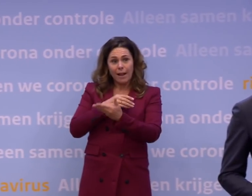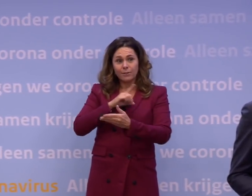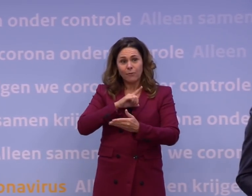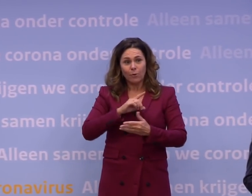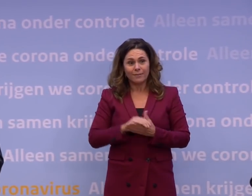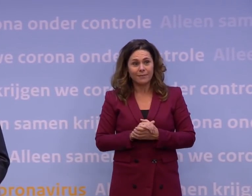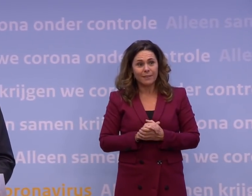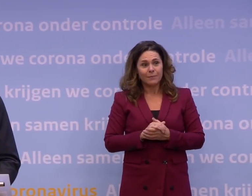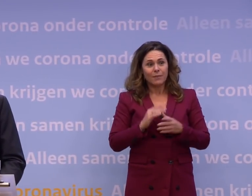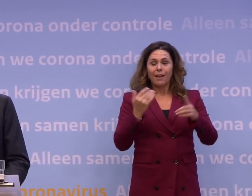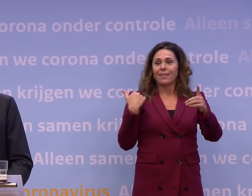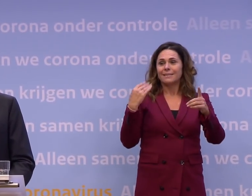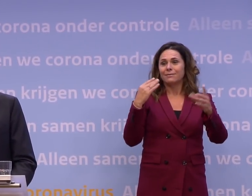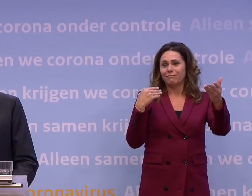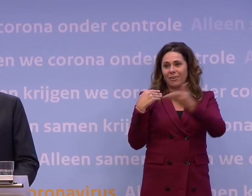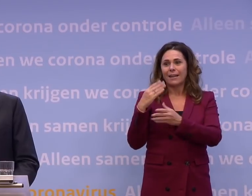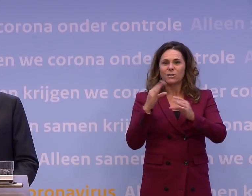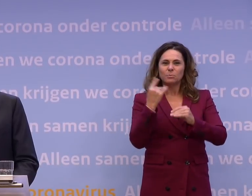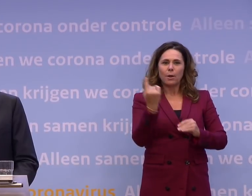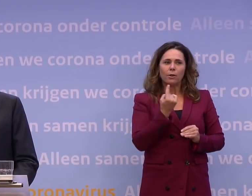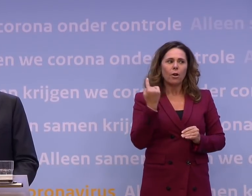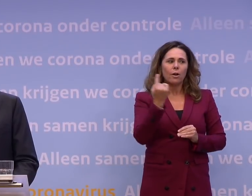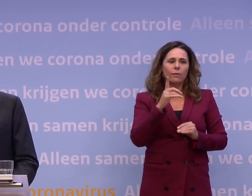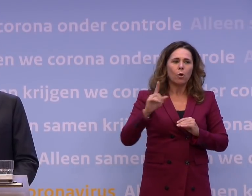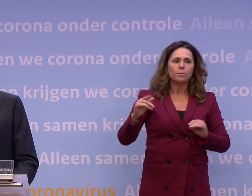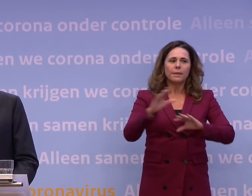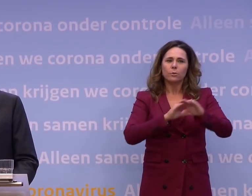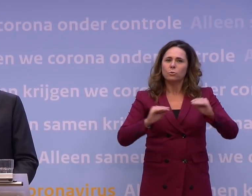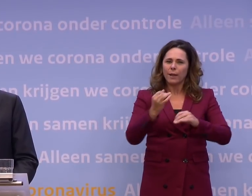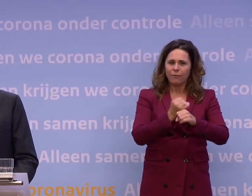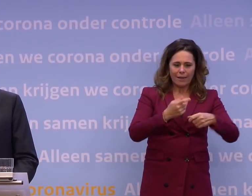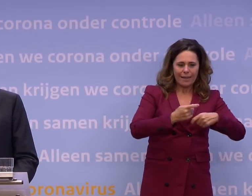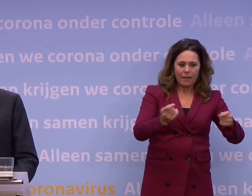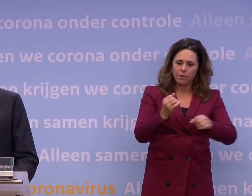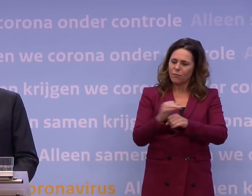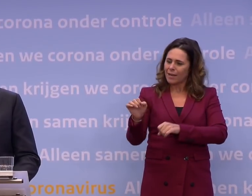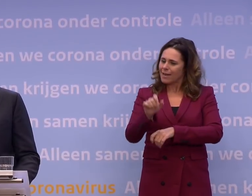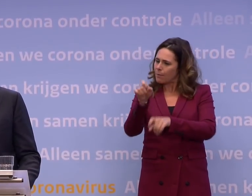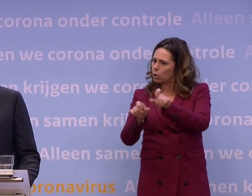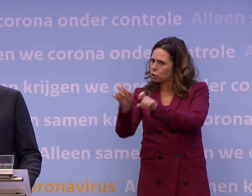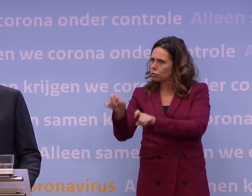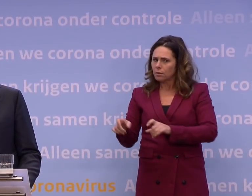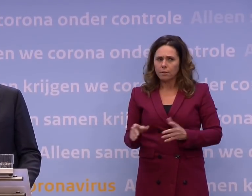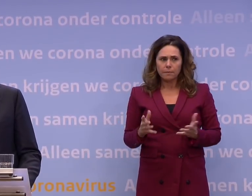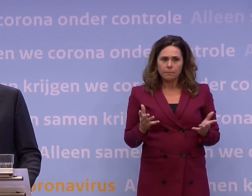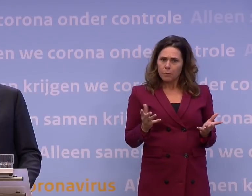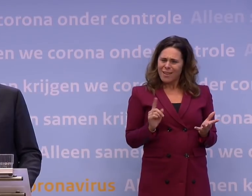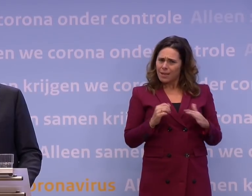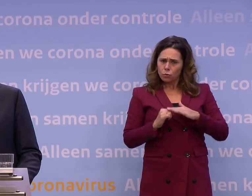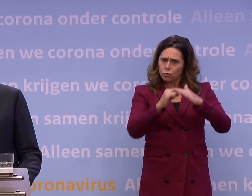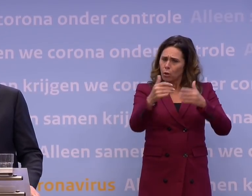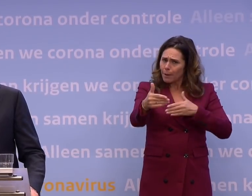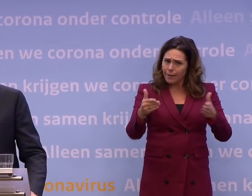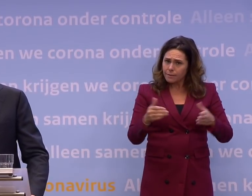sprak net over opnieuw gesprekken voeren met werkgevers en werknemers. Betekent dat dat er een nieuw steunpakket komt,